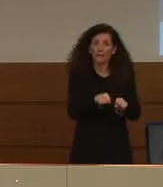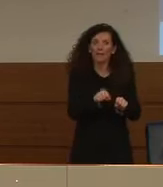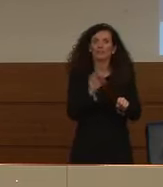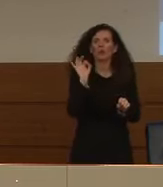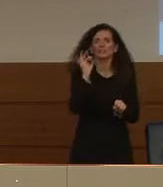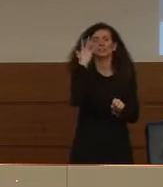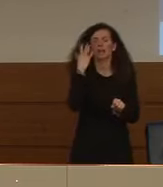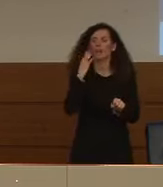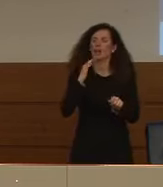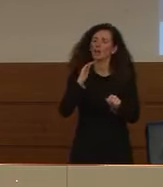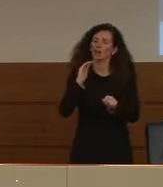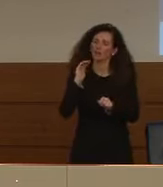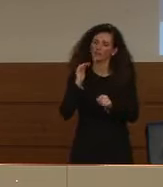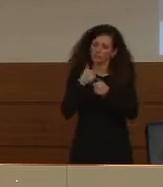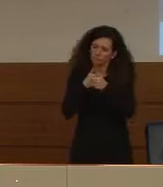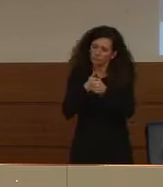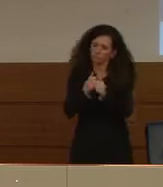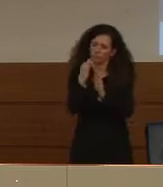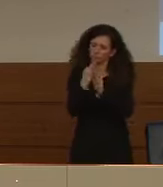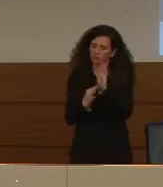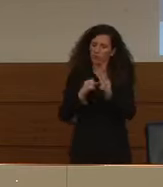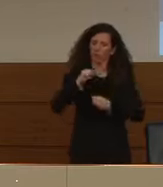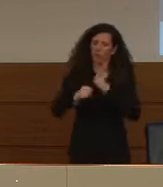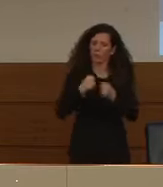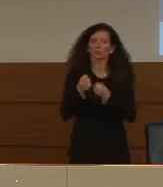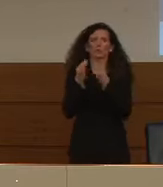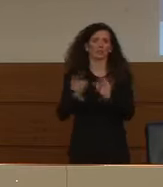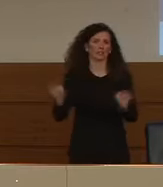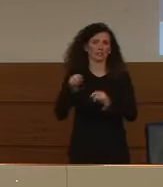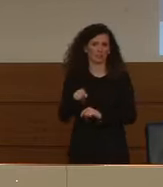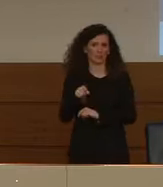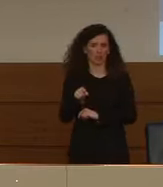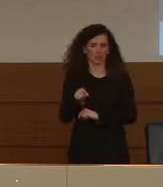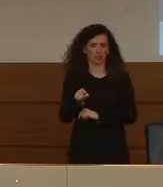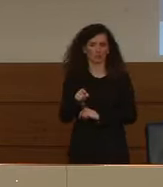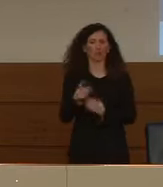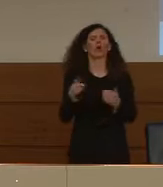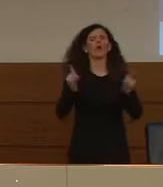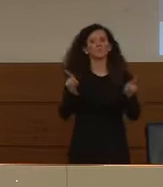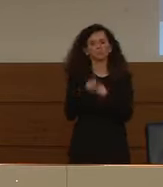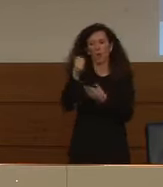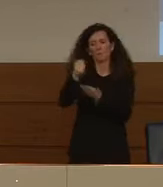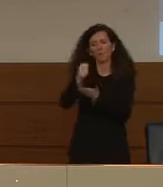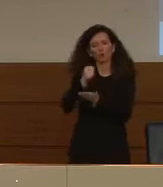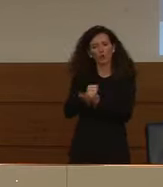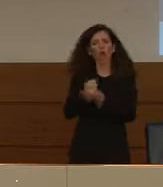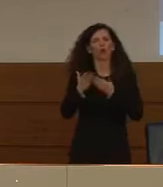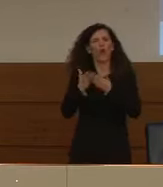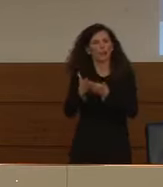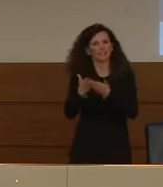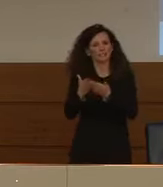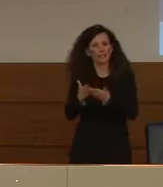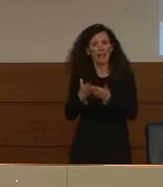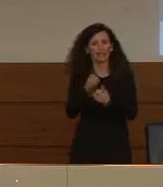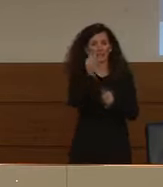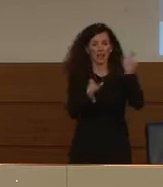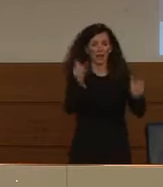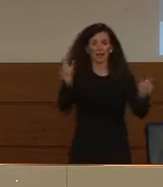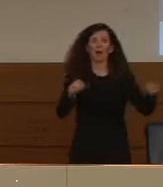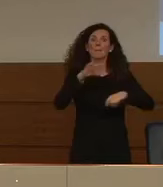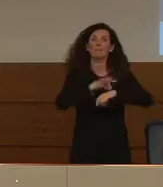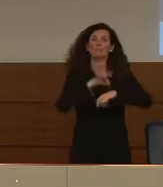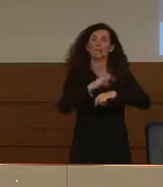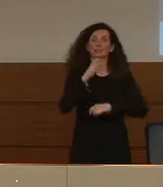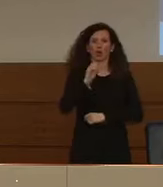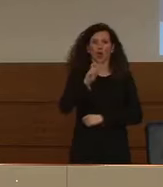attuate tutte le linee guida comportamentali anche per quanto riguarda i protocolli di assistenza ai pazienti Covid